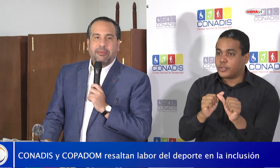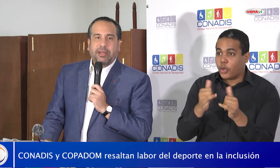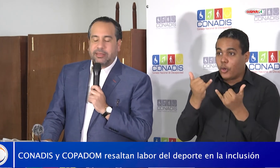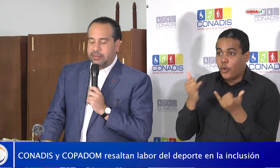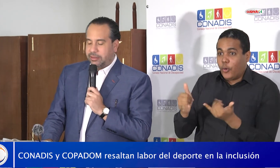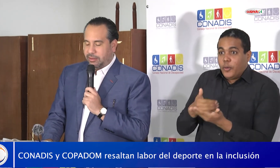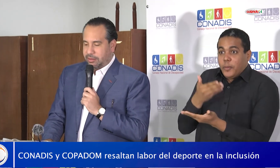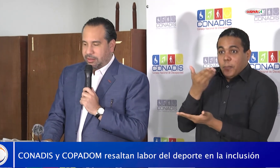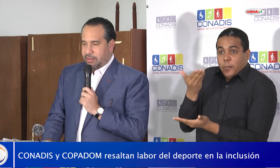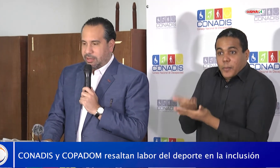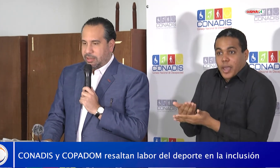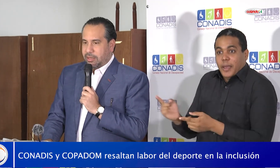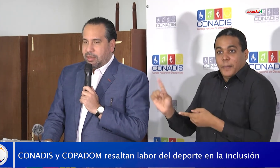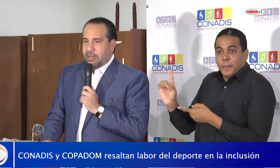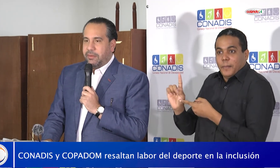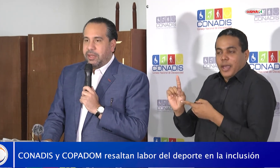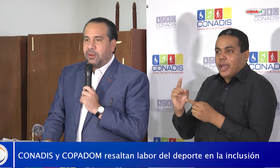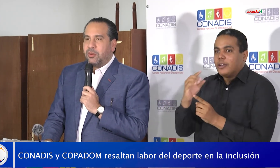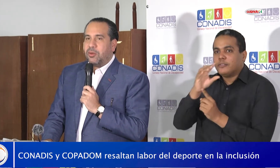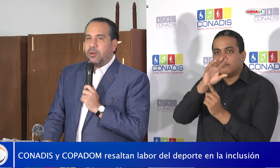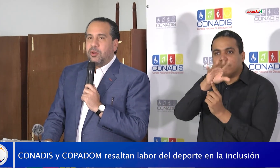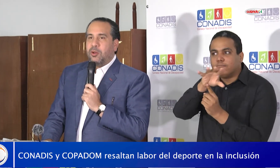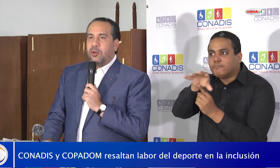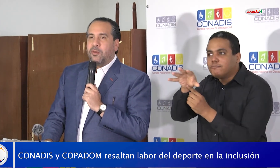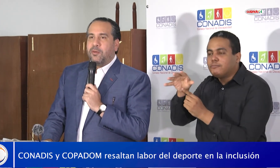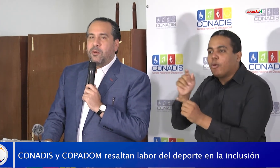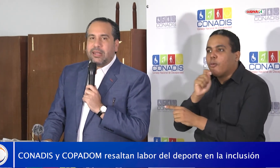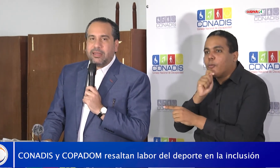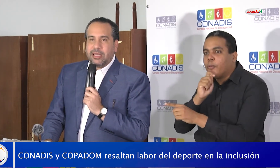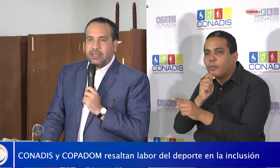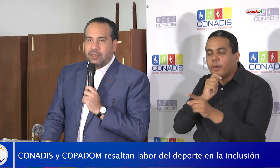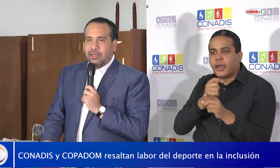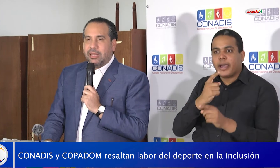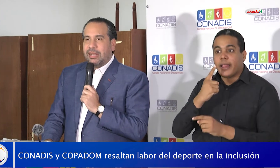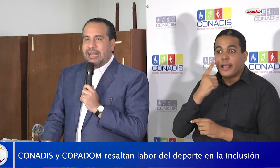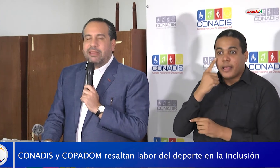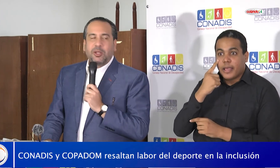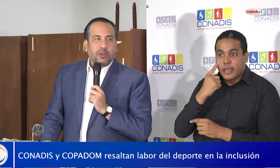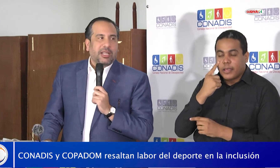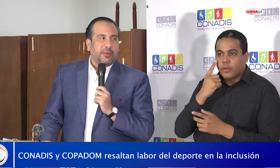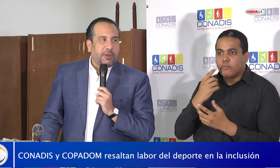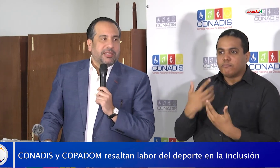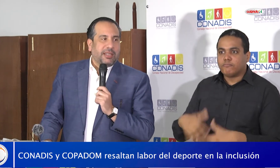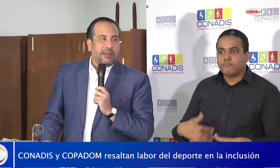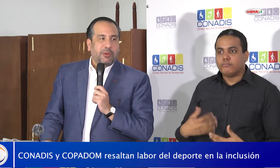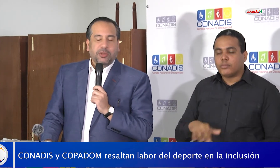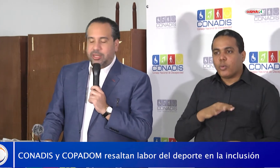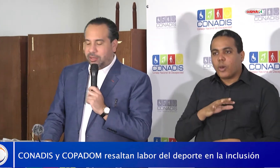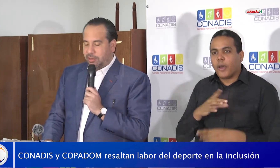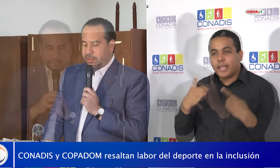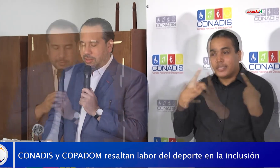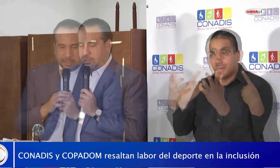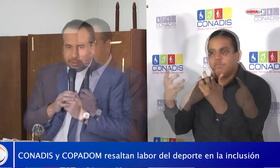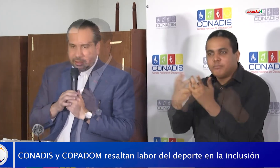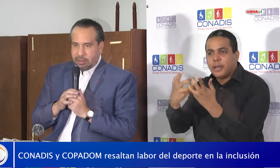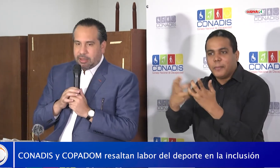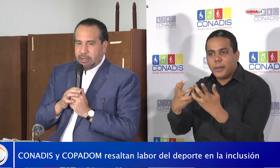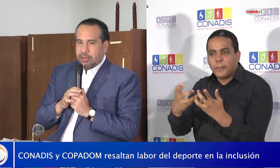a todas estas cámaras, y veo lo fuerte y las grandes cosas que puede hacer el deporte.